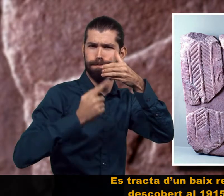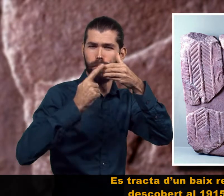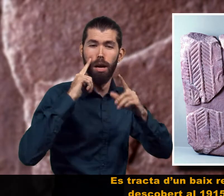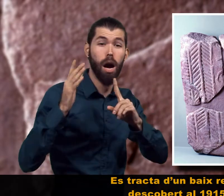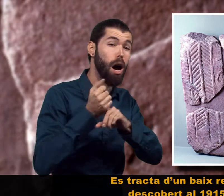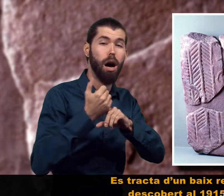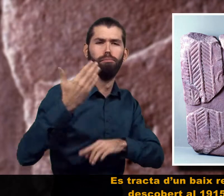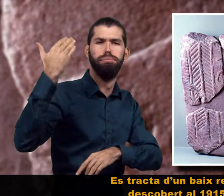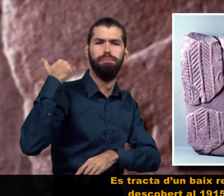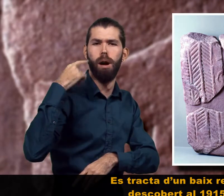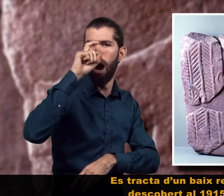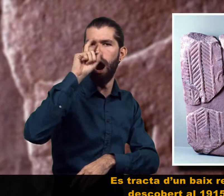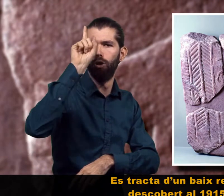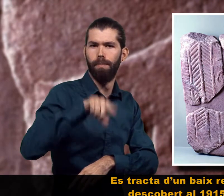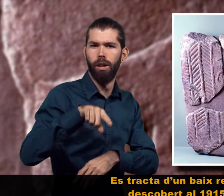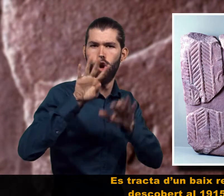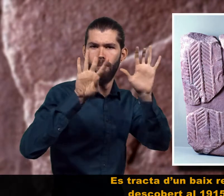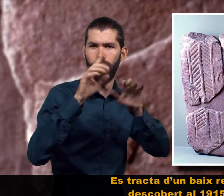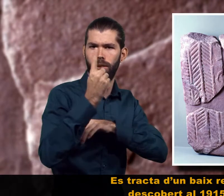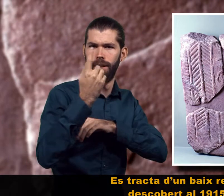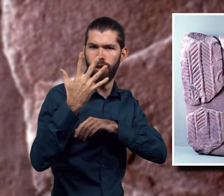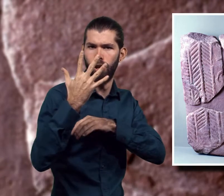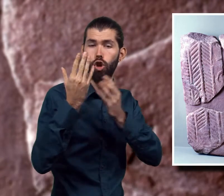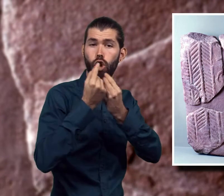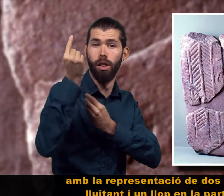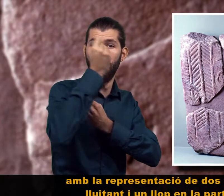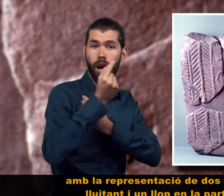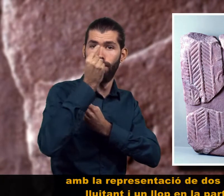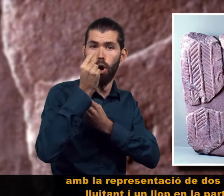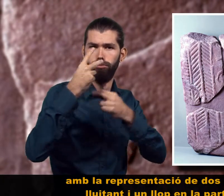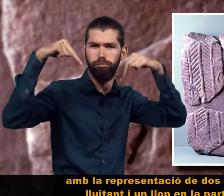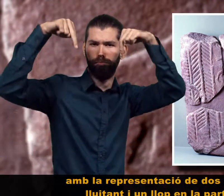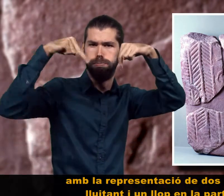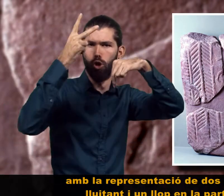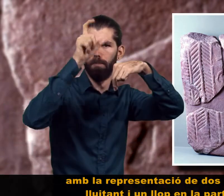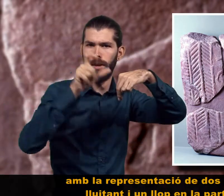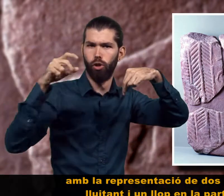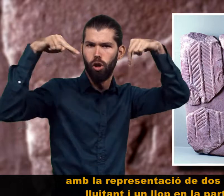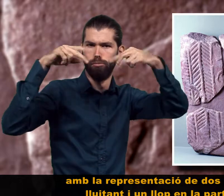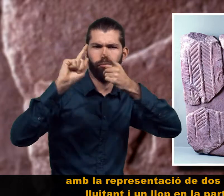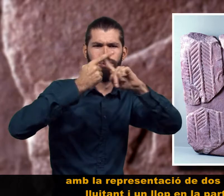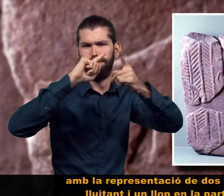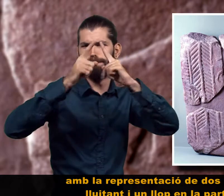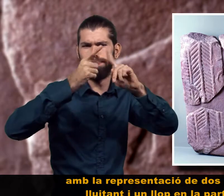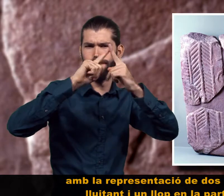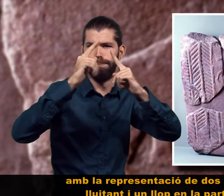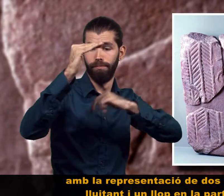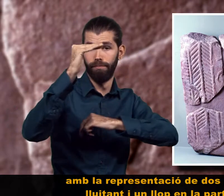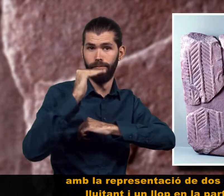Es tracta d'un baix relleu descobert el 1915, amb la representació de dos personatges lluitant i un llop en la